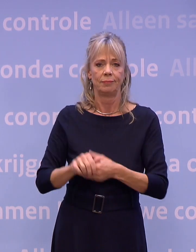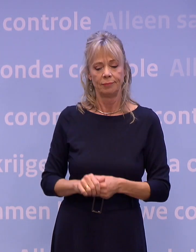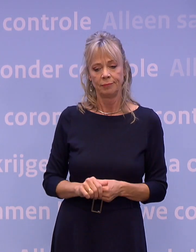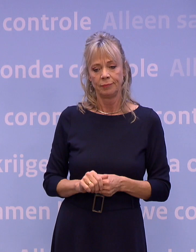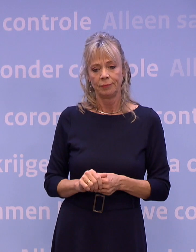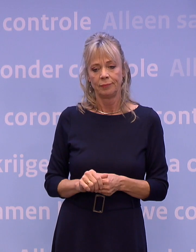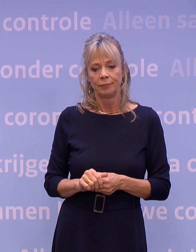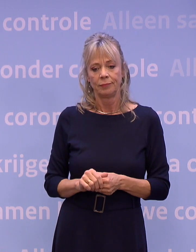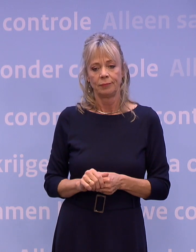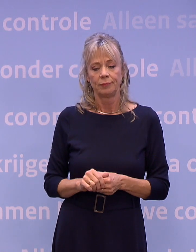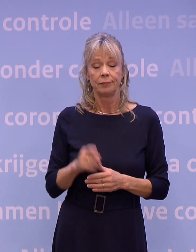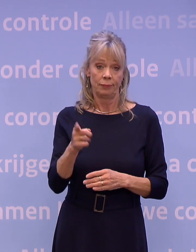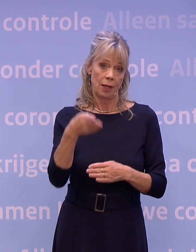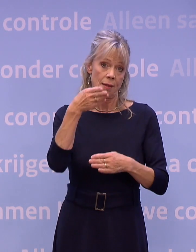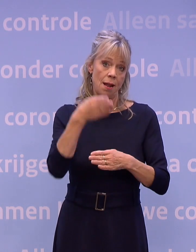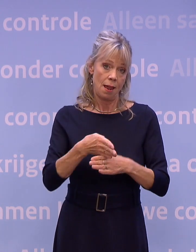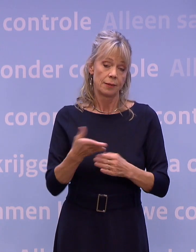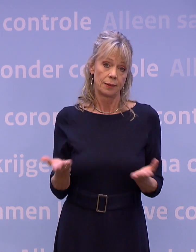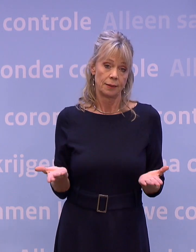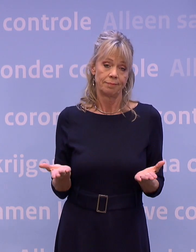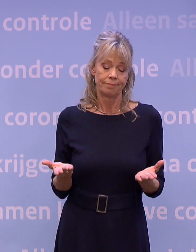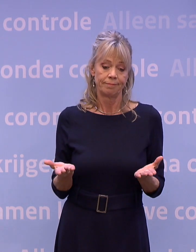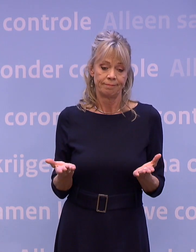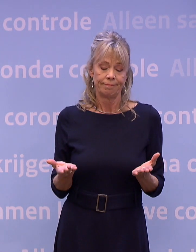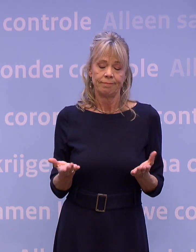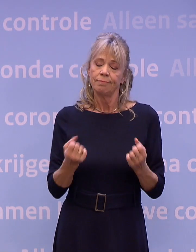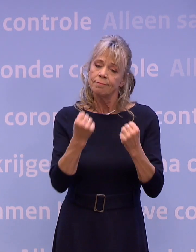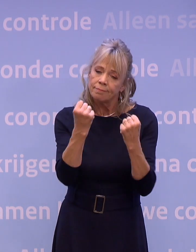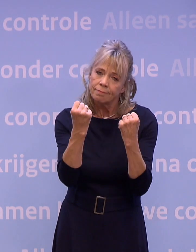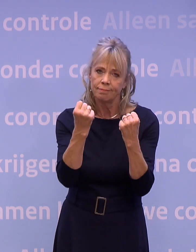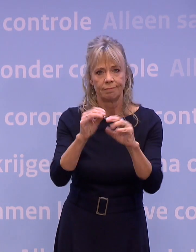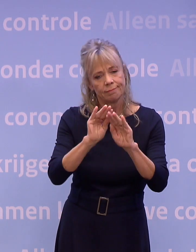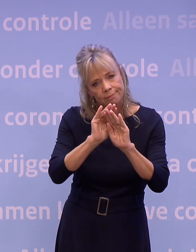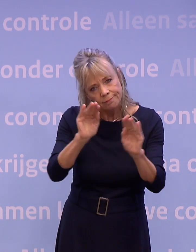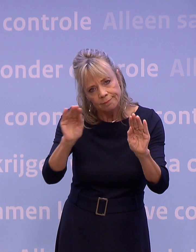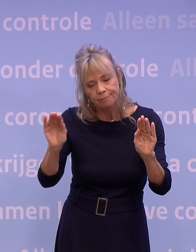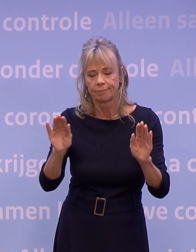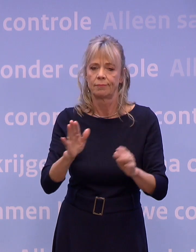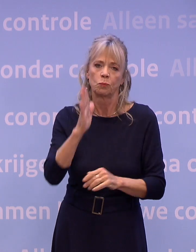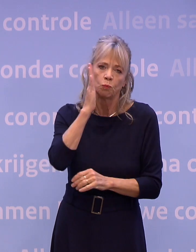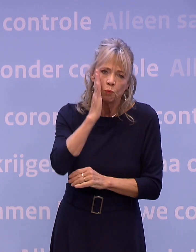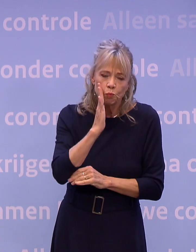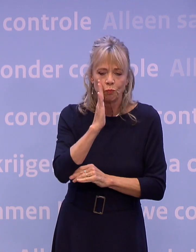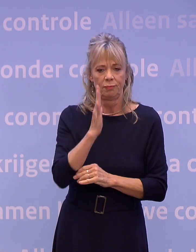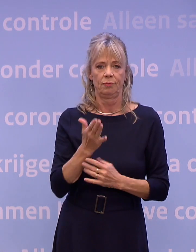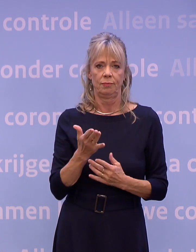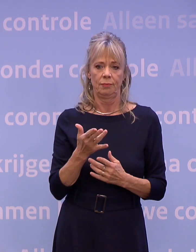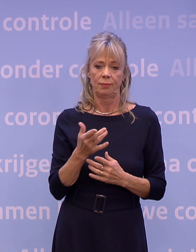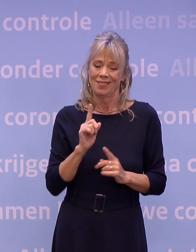Tot slot een dringende oproep. Het is aan ons.